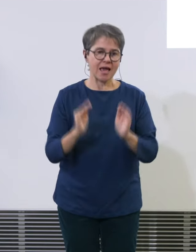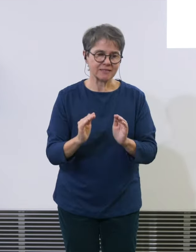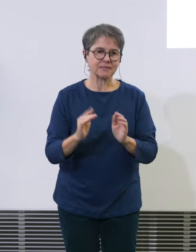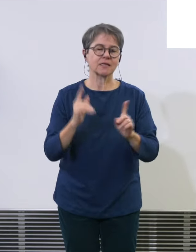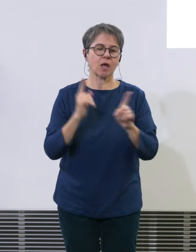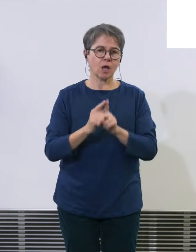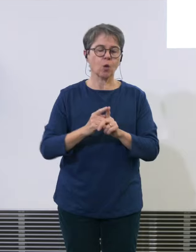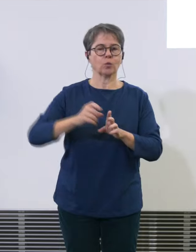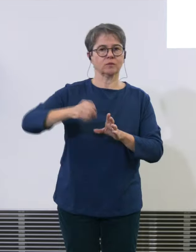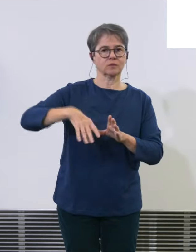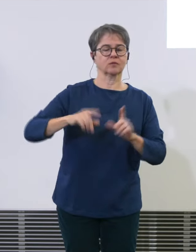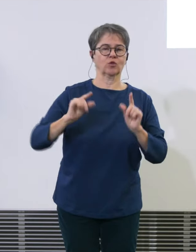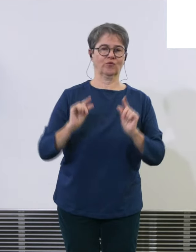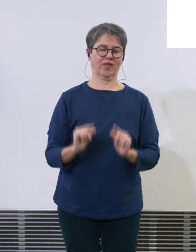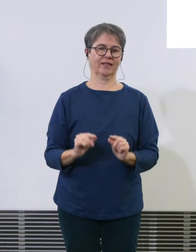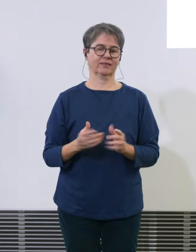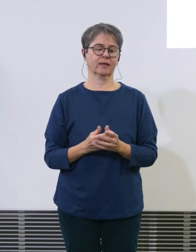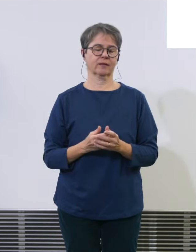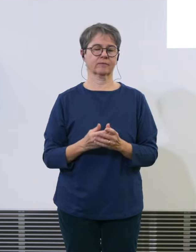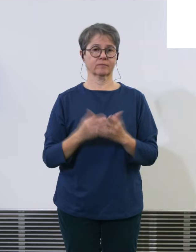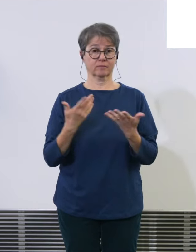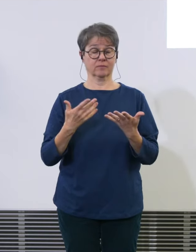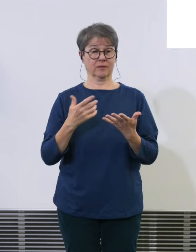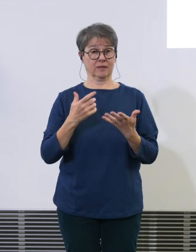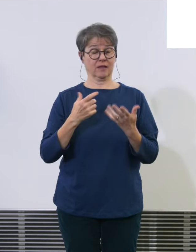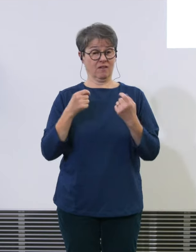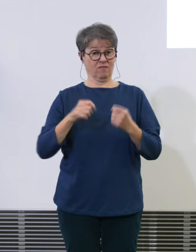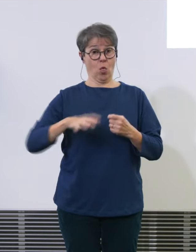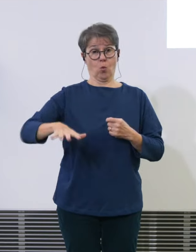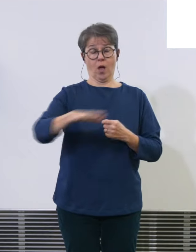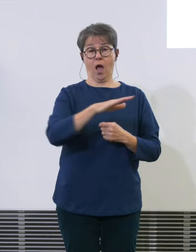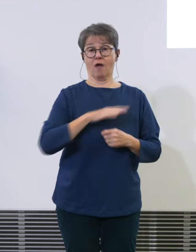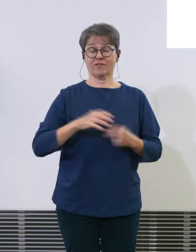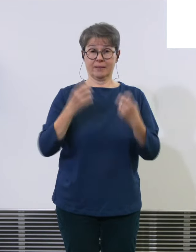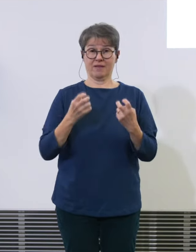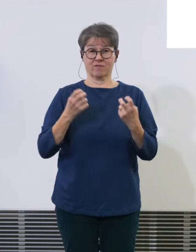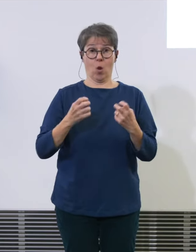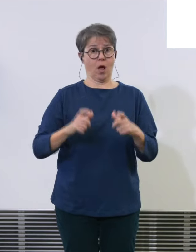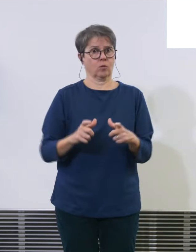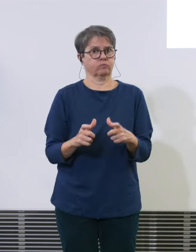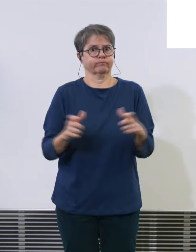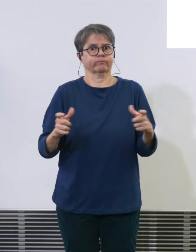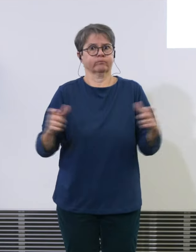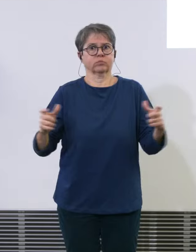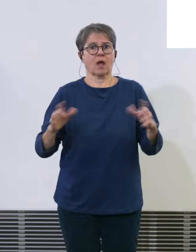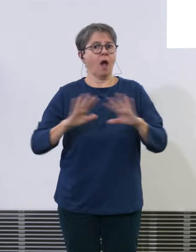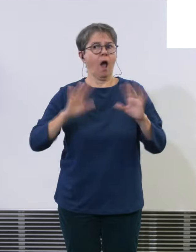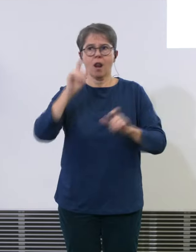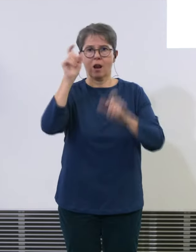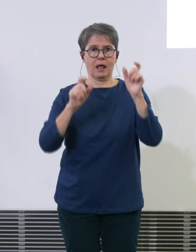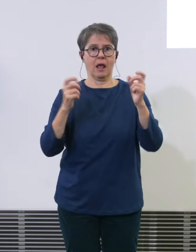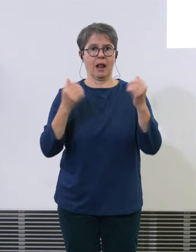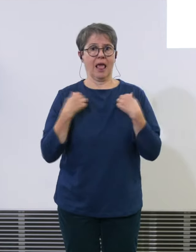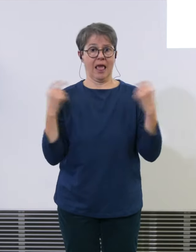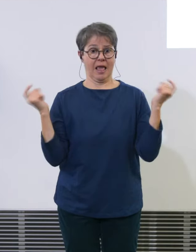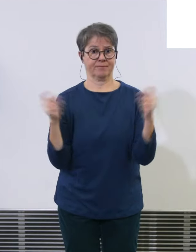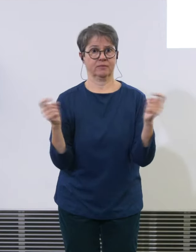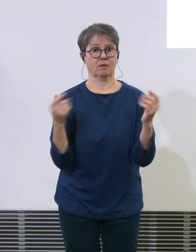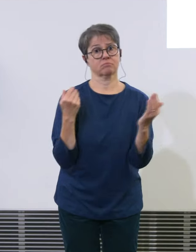Bevölkerungswachstum wo wir im Flughafen haben alle leben an dem Flughafen auch in die Flughafenregion das muss ich